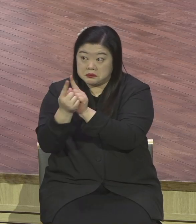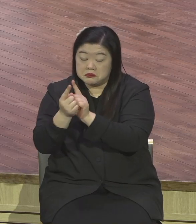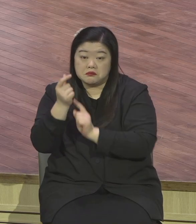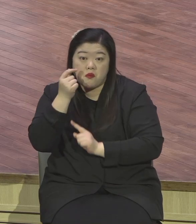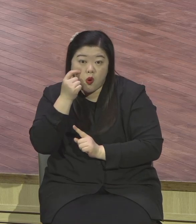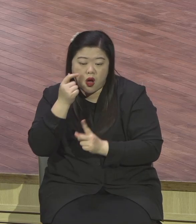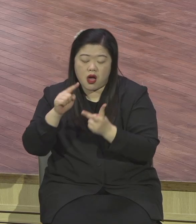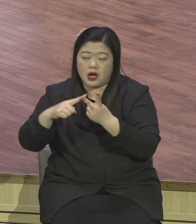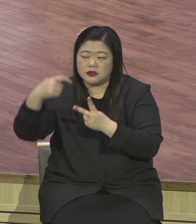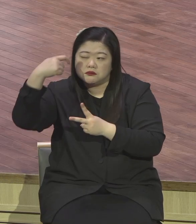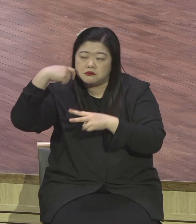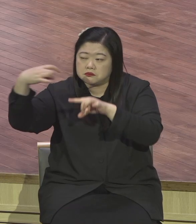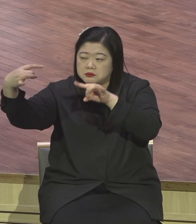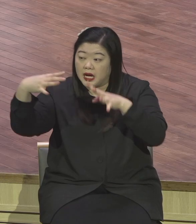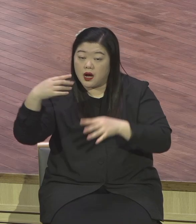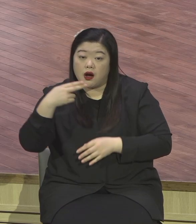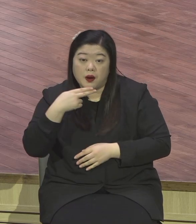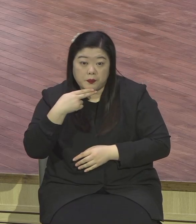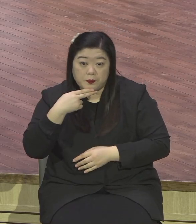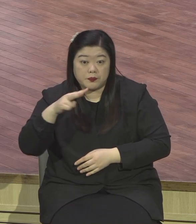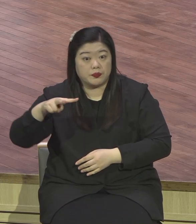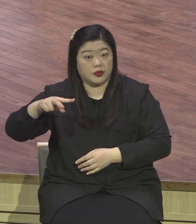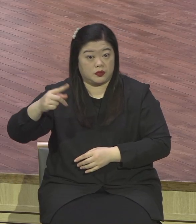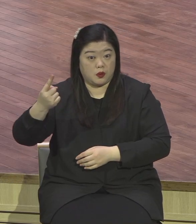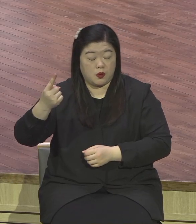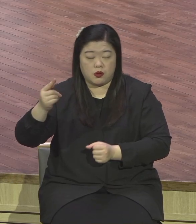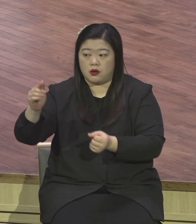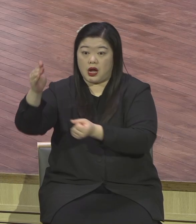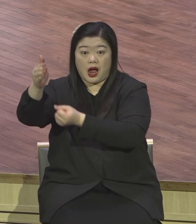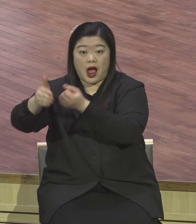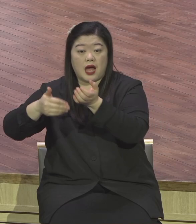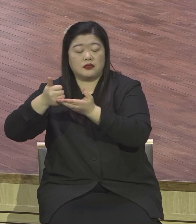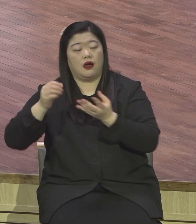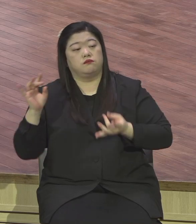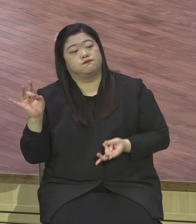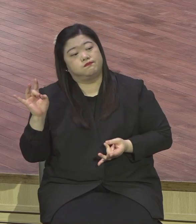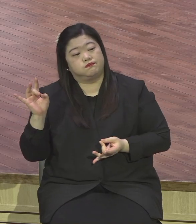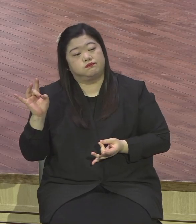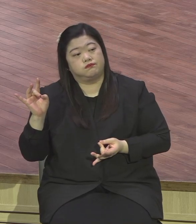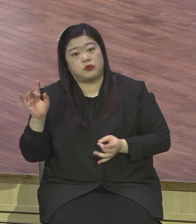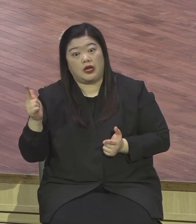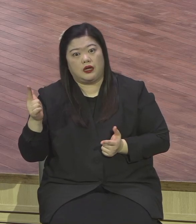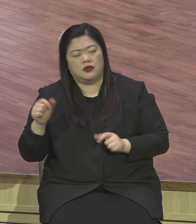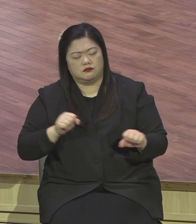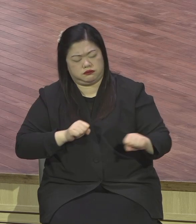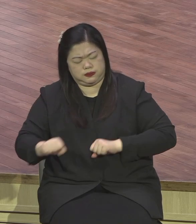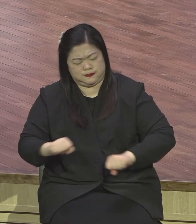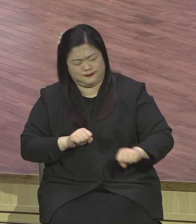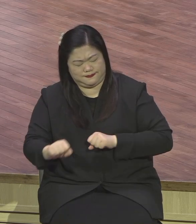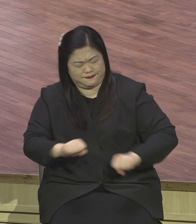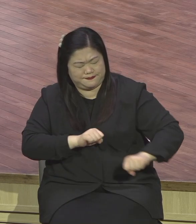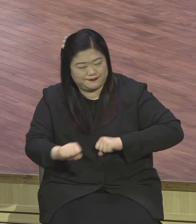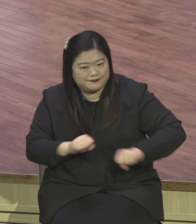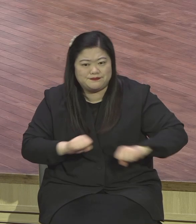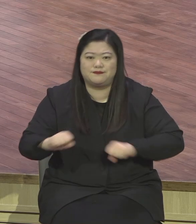주님은 결코 쉬지 않으시고 일하시는 분이시다라는 내용이에요.